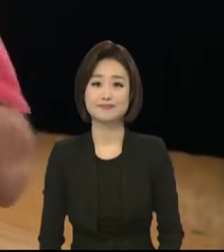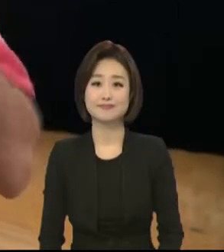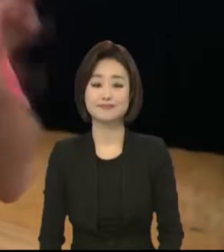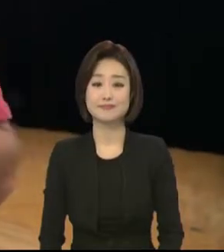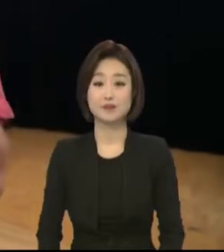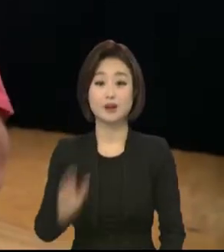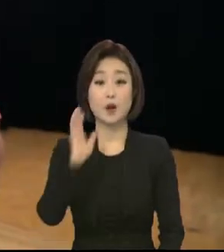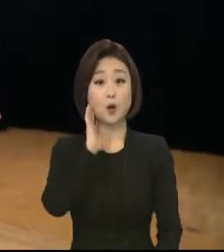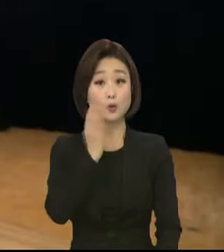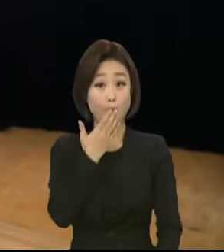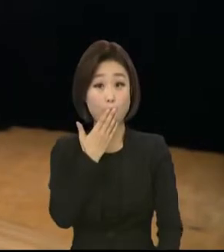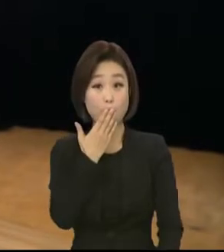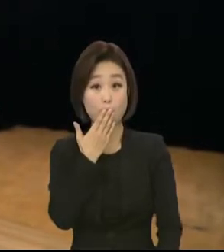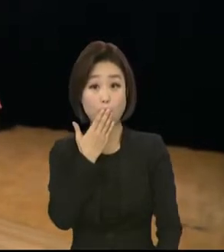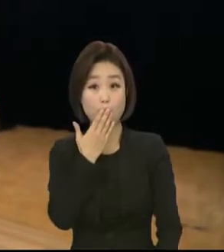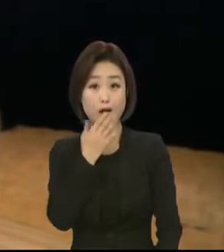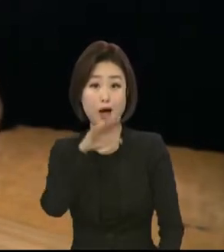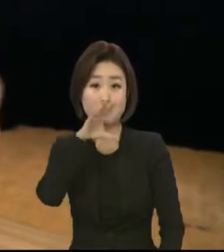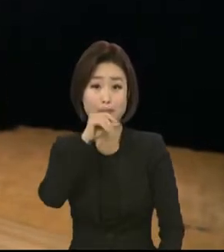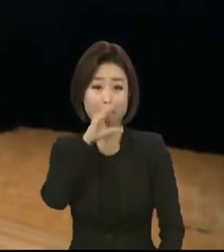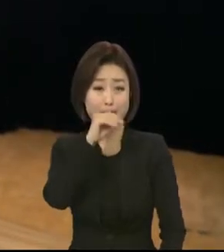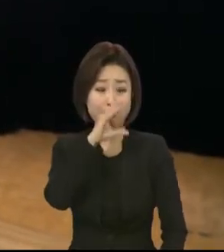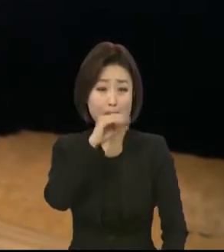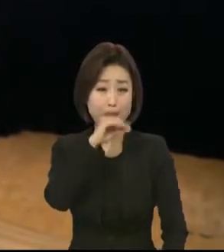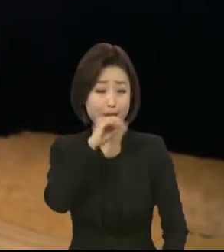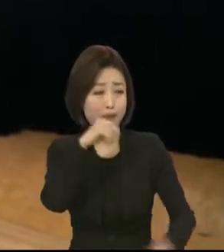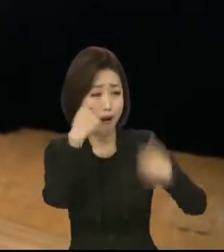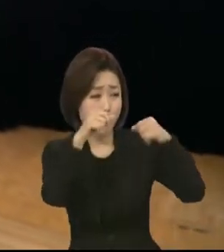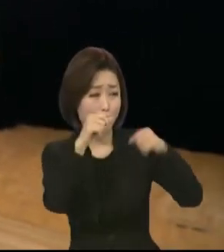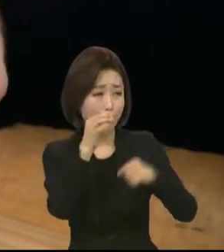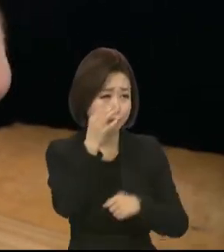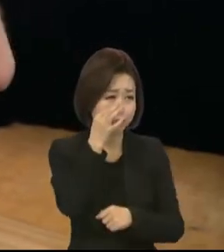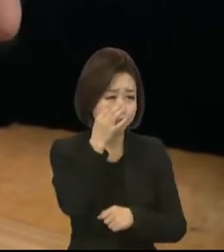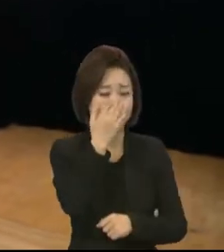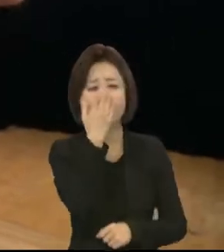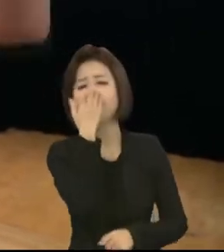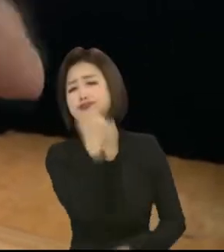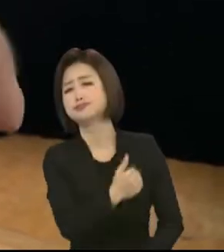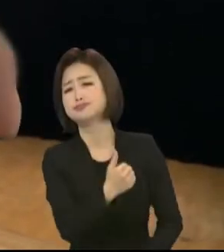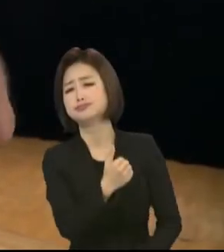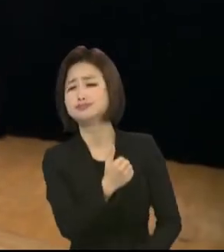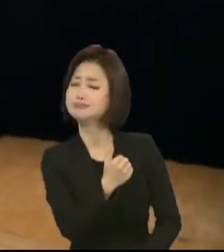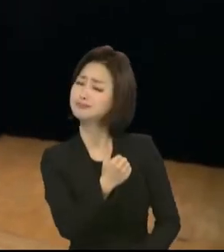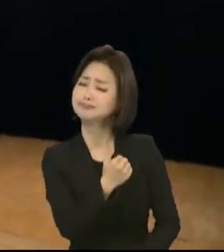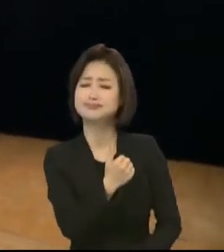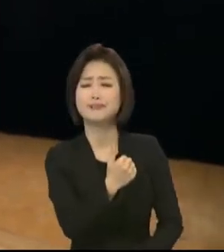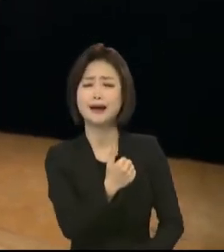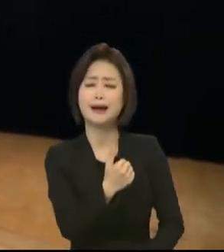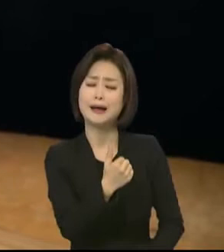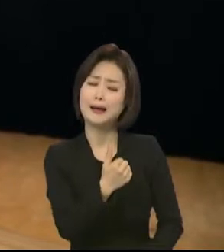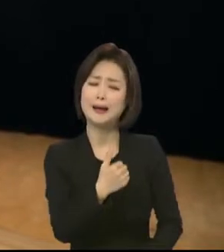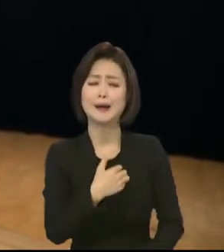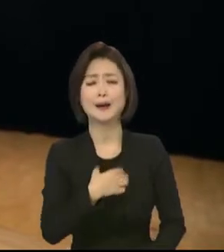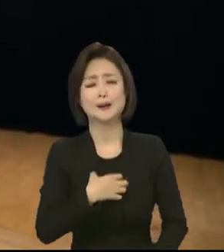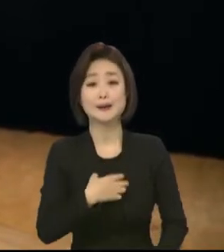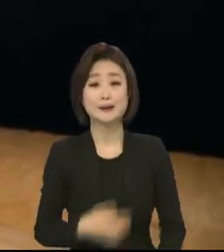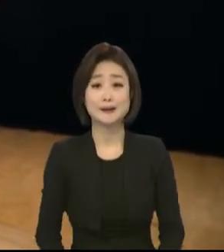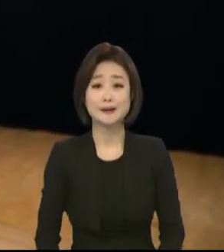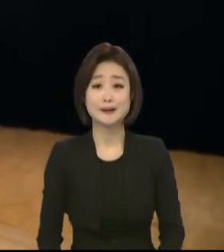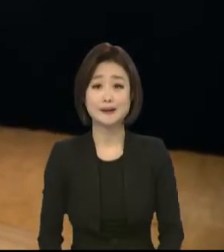아무래도 농인들은요. 말로 하는 일반 공연을 즐길 때 아주 많은 어려움에 부딪힙니다. 그래서